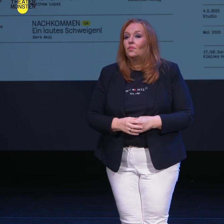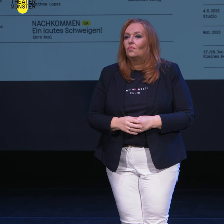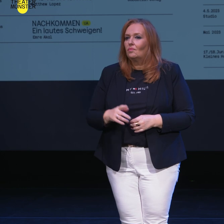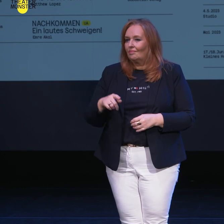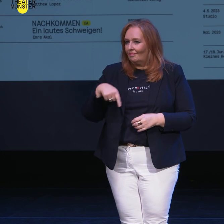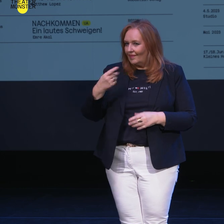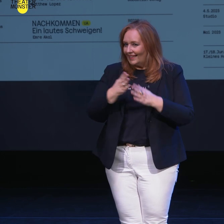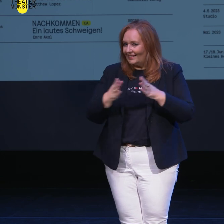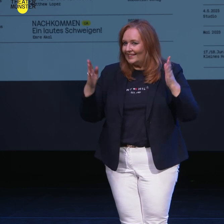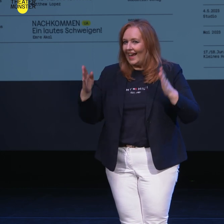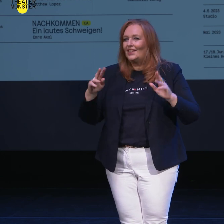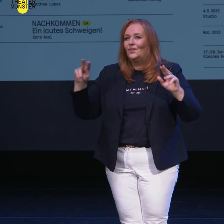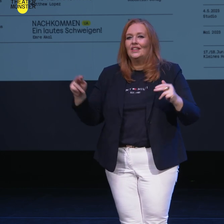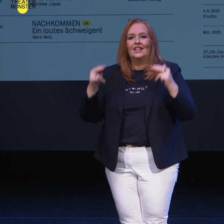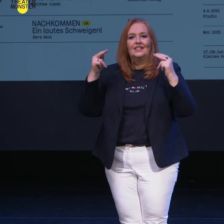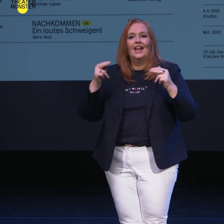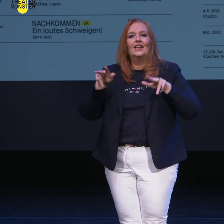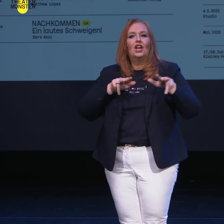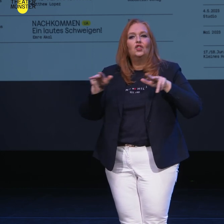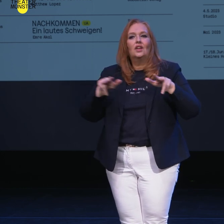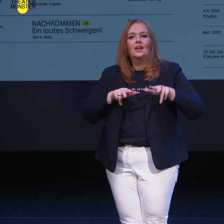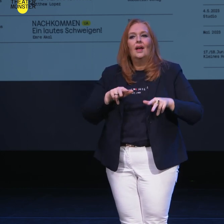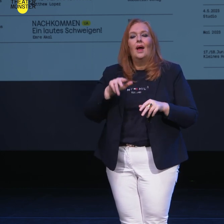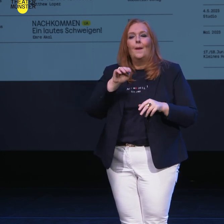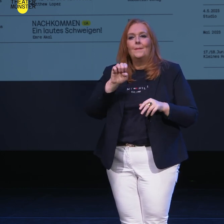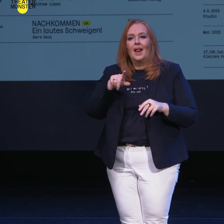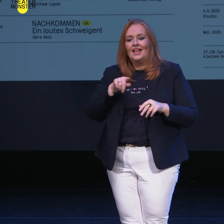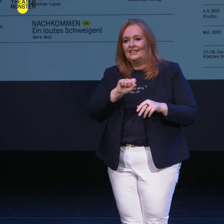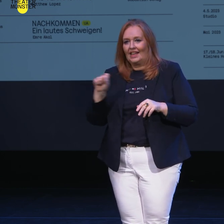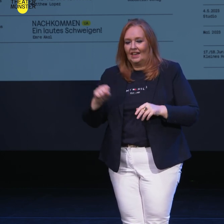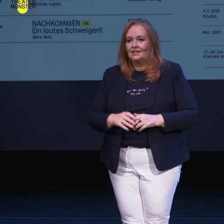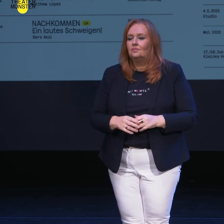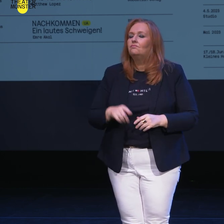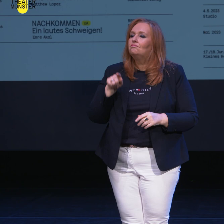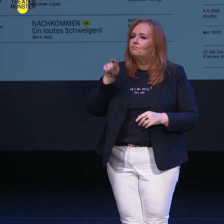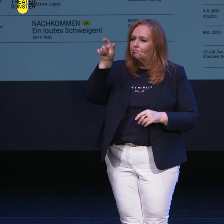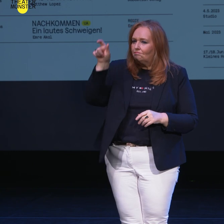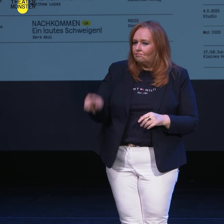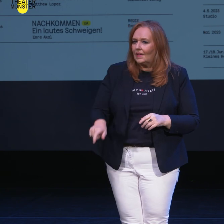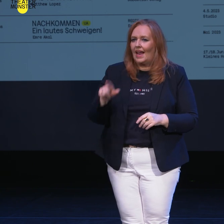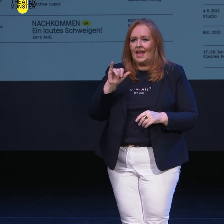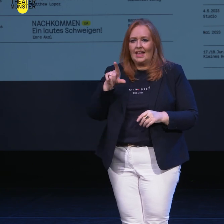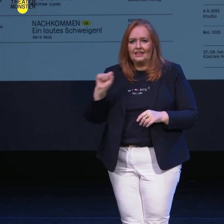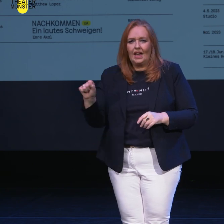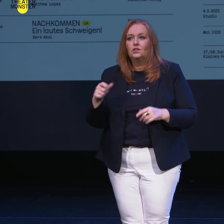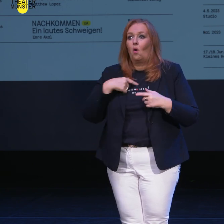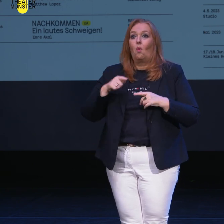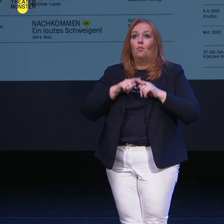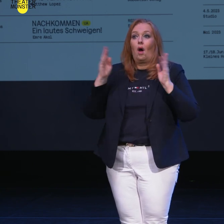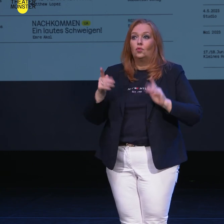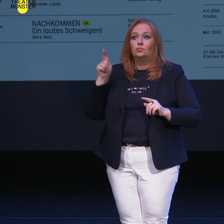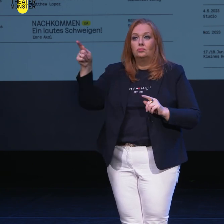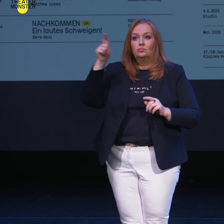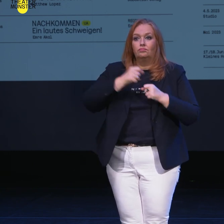in der nächsten Spielzeit ein Wiedersehen mit der Regisseurin Lily Sykes geben. Lily Sykes ist inzwischen auch an sehr großen Häusern